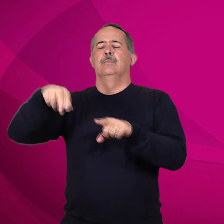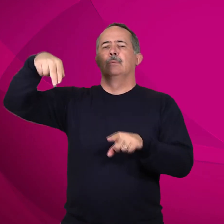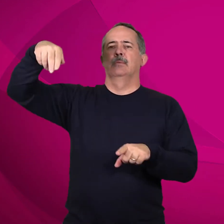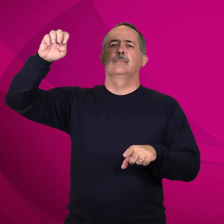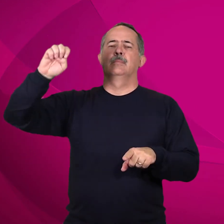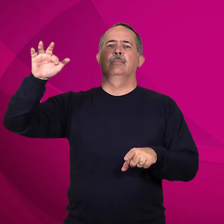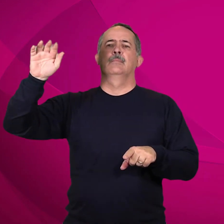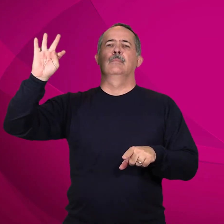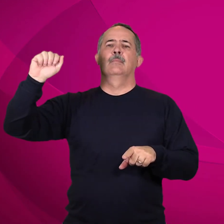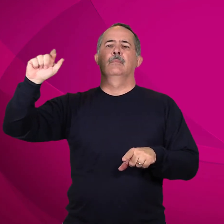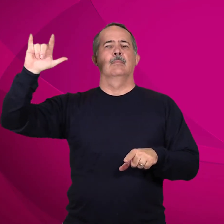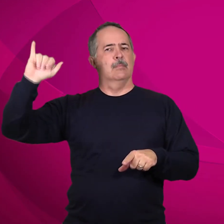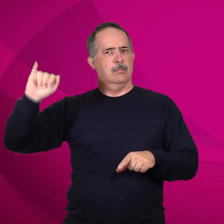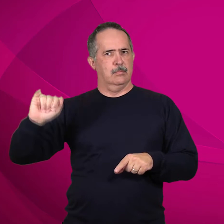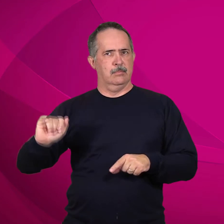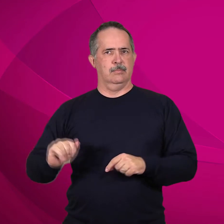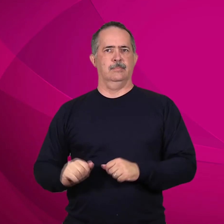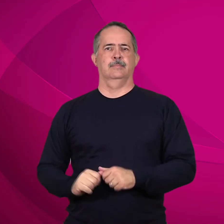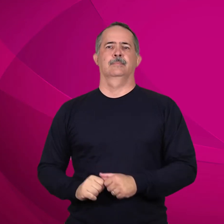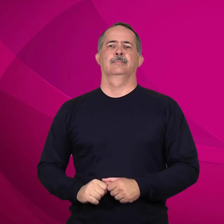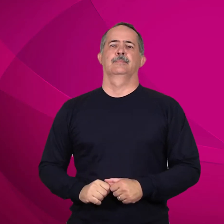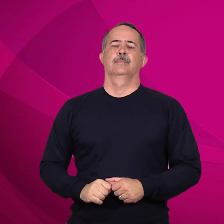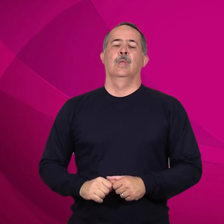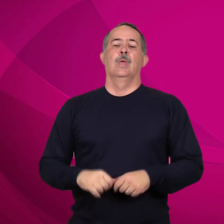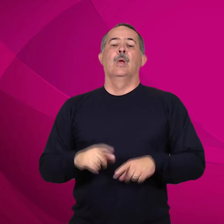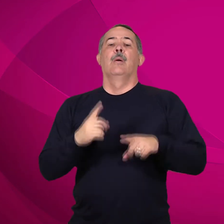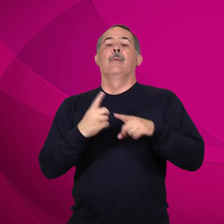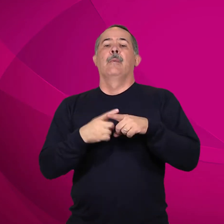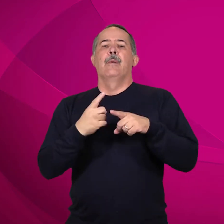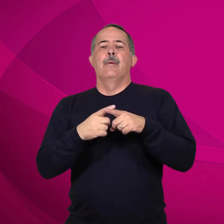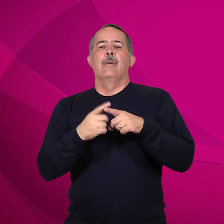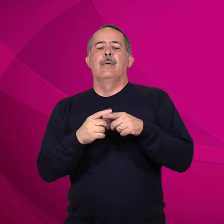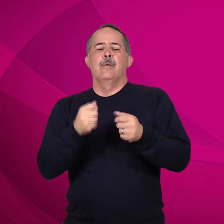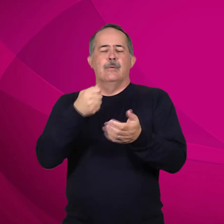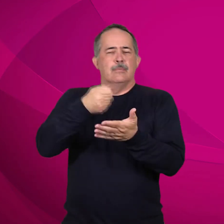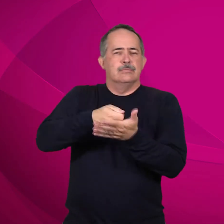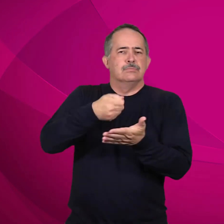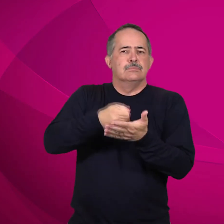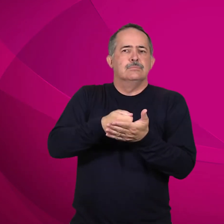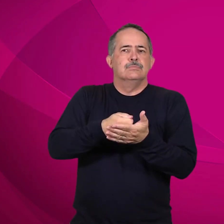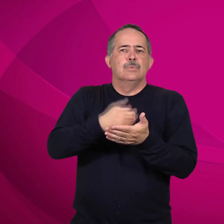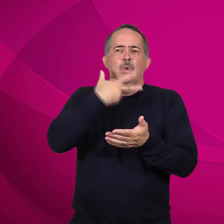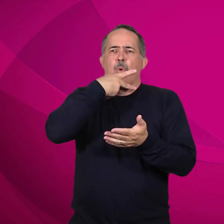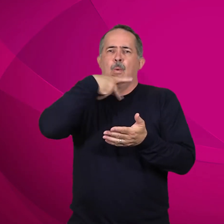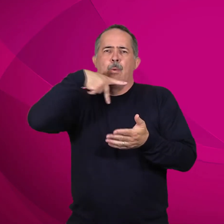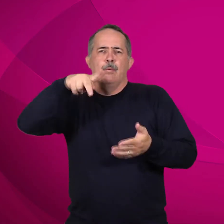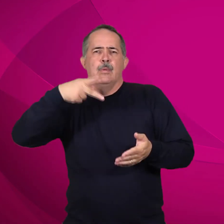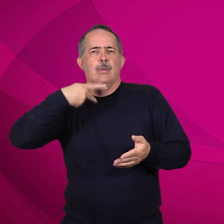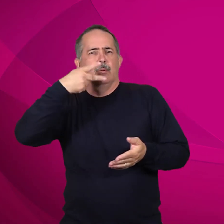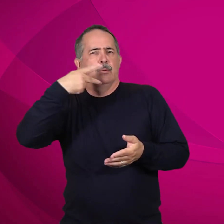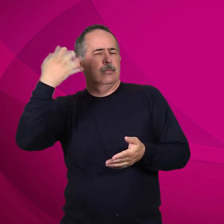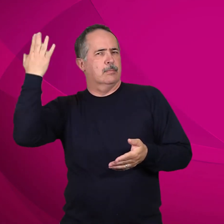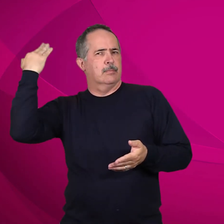foi dito pelo profeta. Terra de Zabulon, terra de Neftali, caminho do mar,